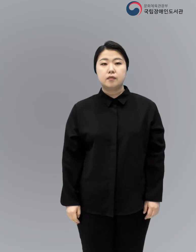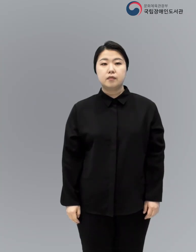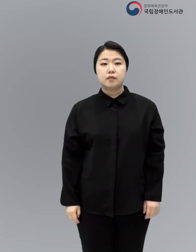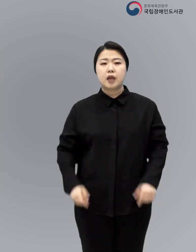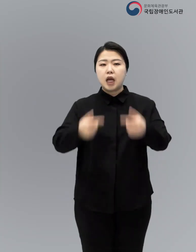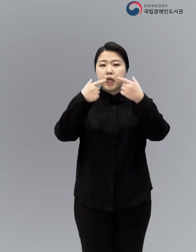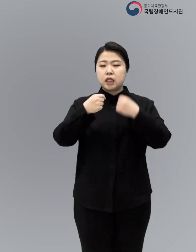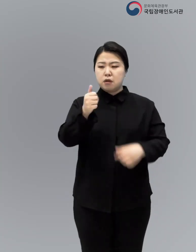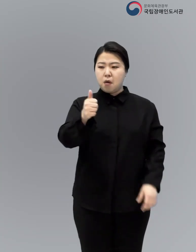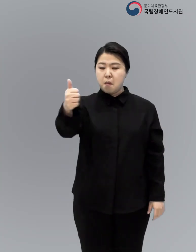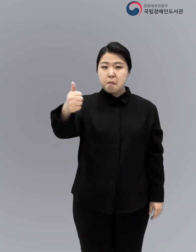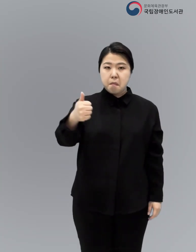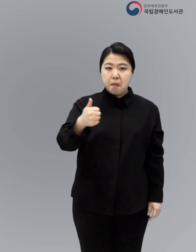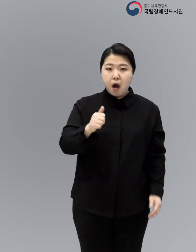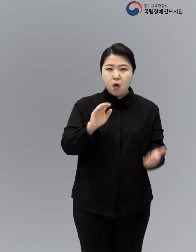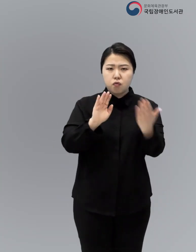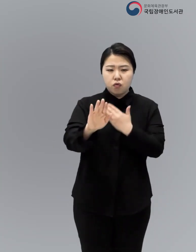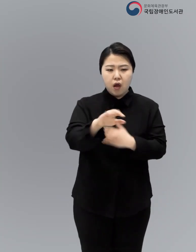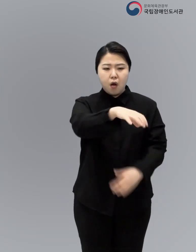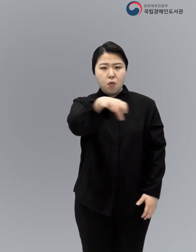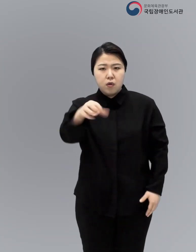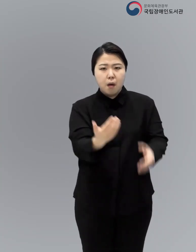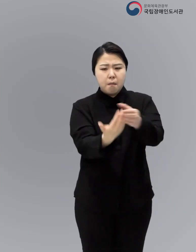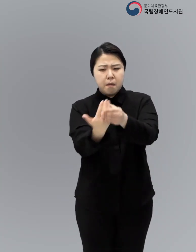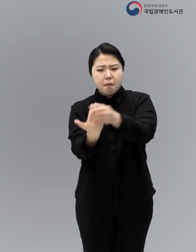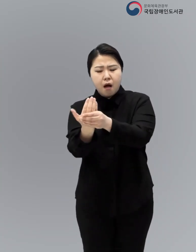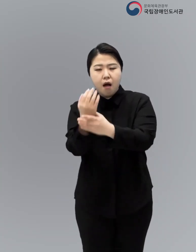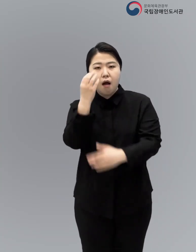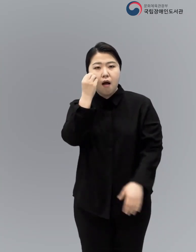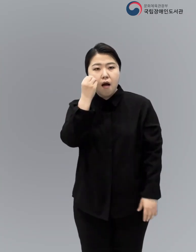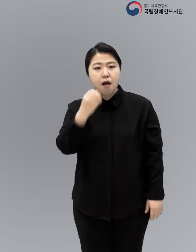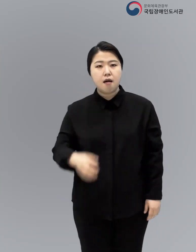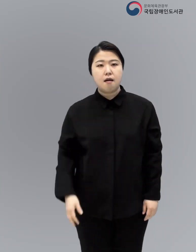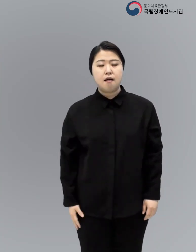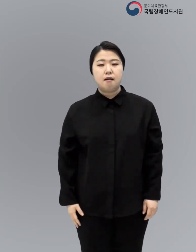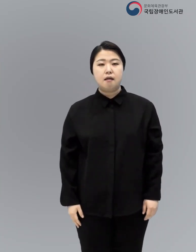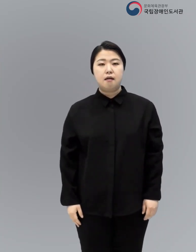그리고 런던 곳곳에서 벌어지는 이상한 사건들